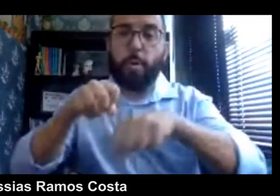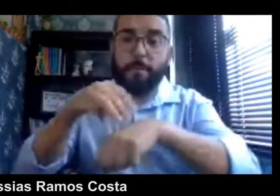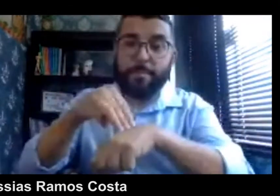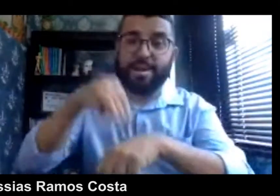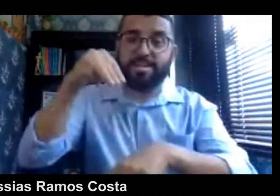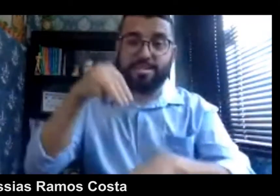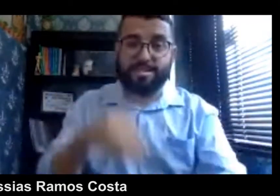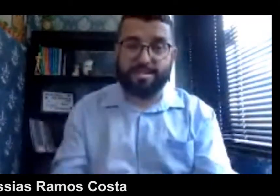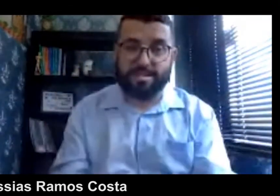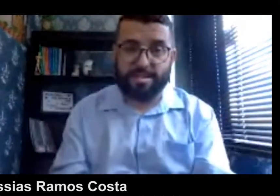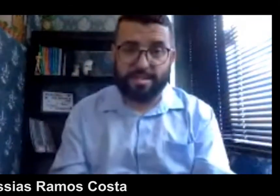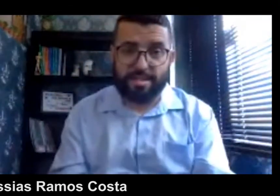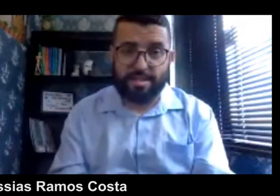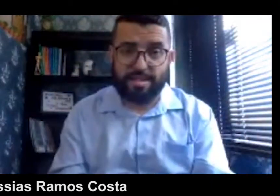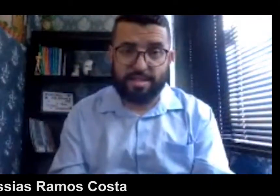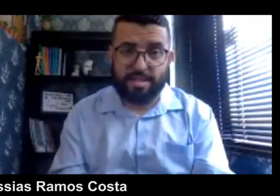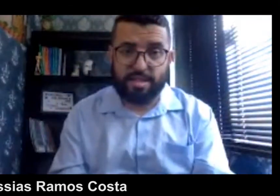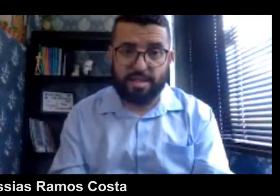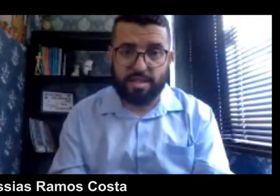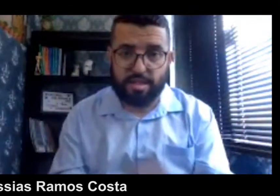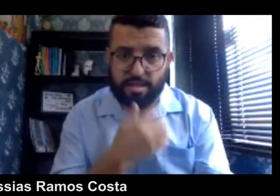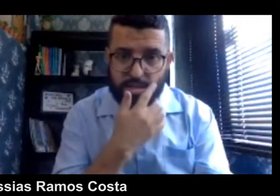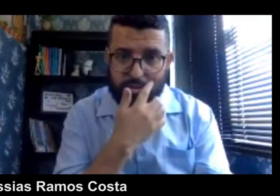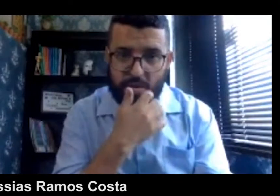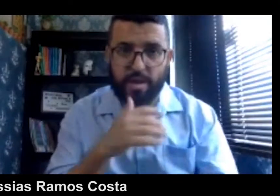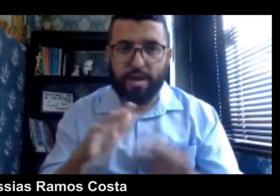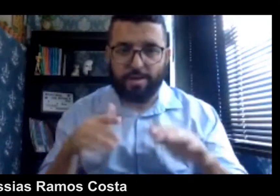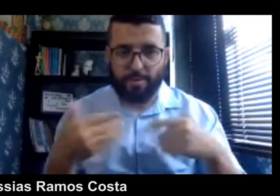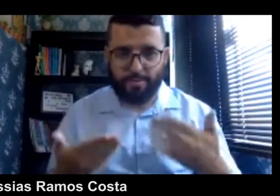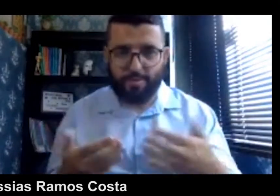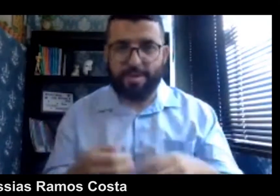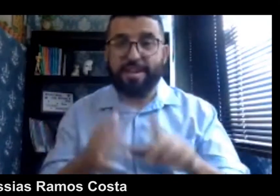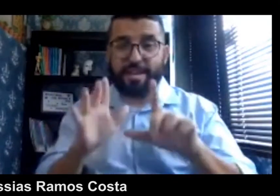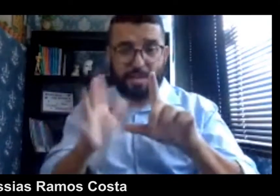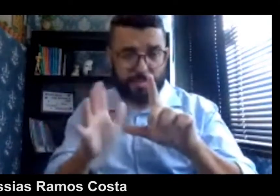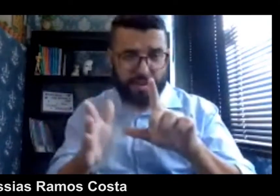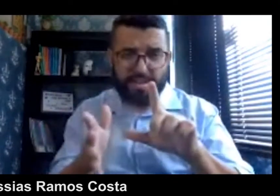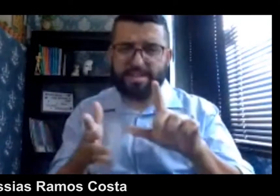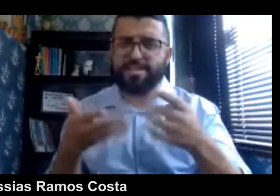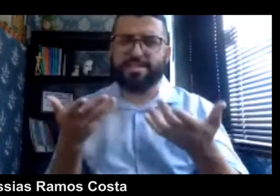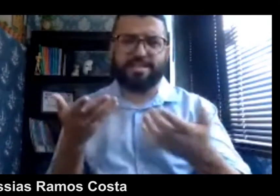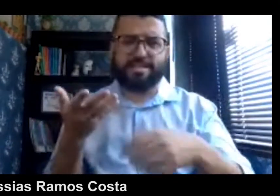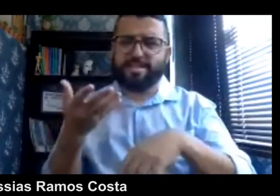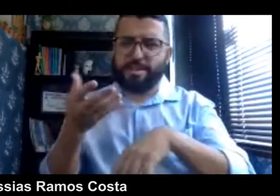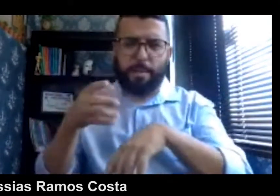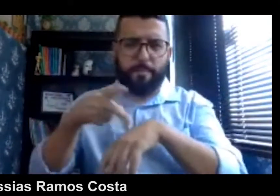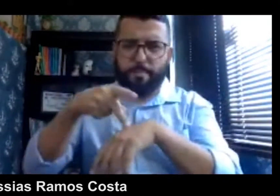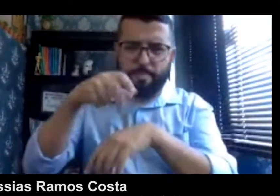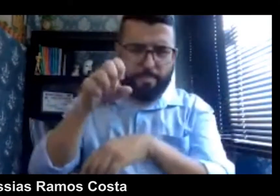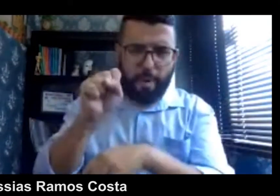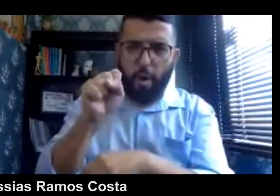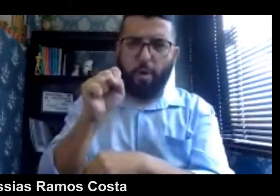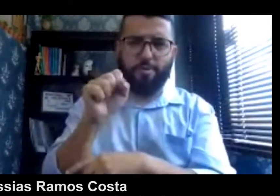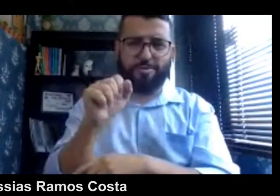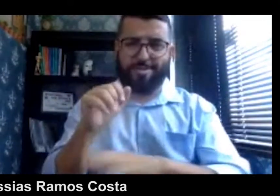ramos eu consegui me empenhar para buscar mais conhecimento.